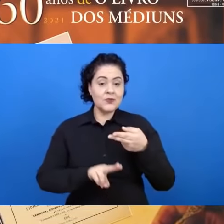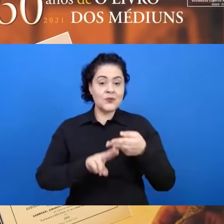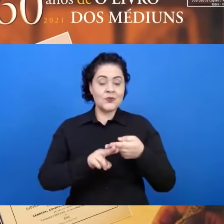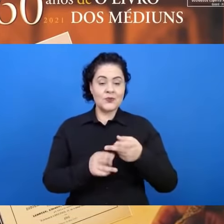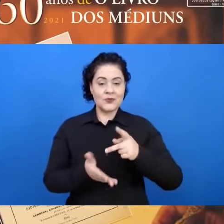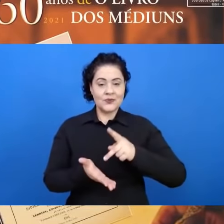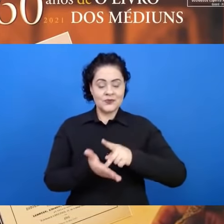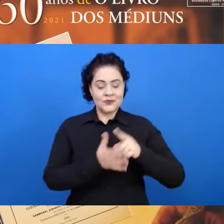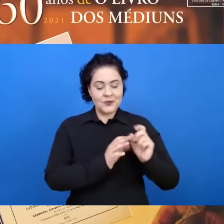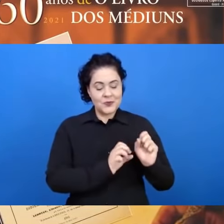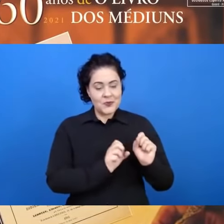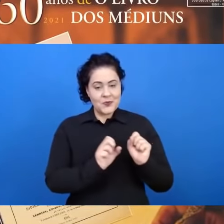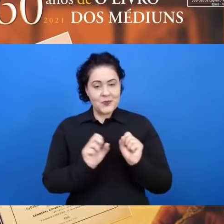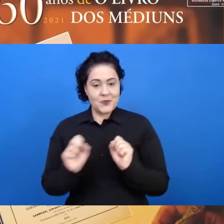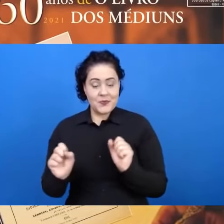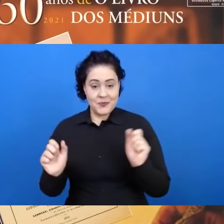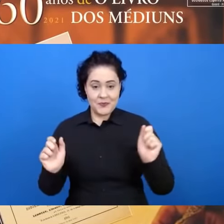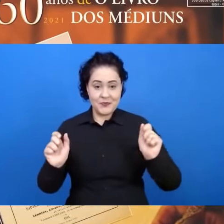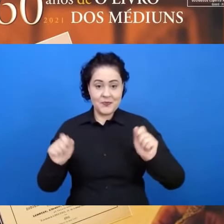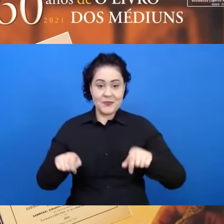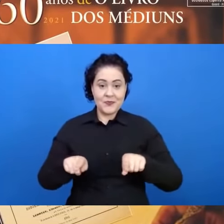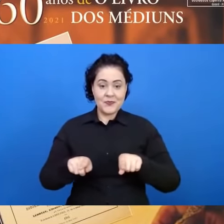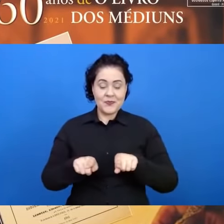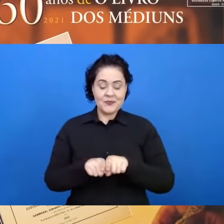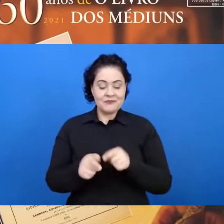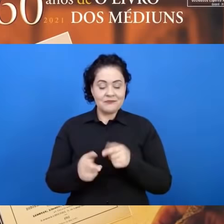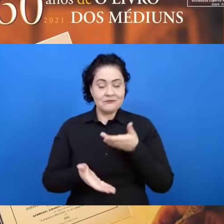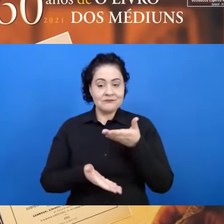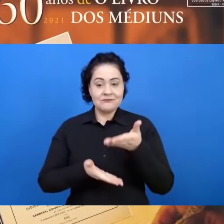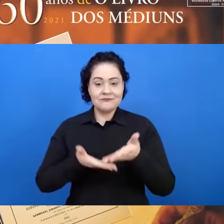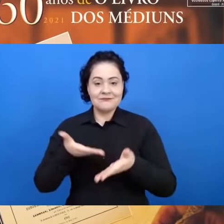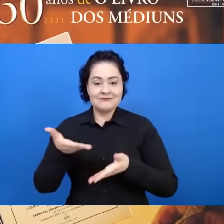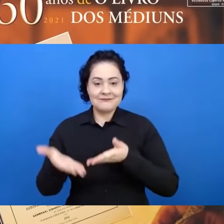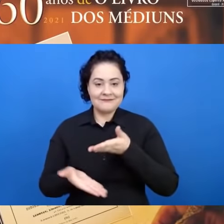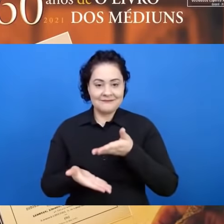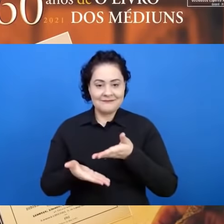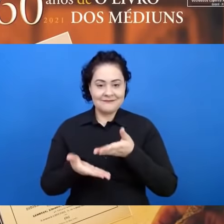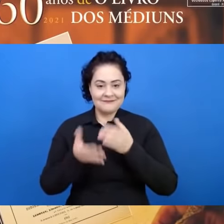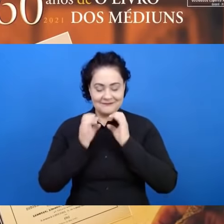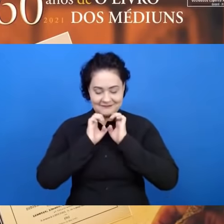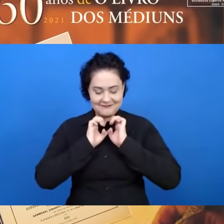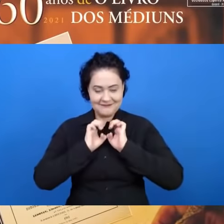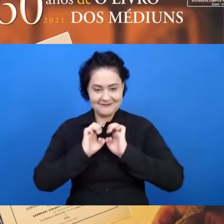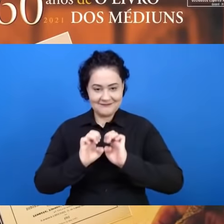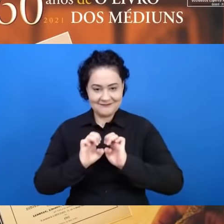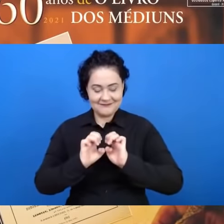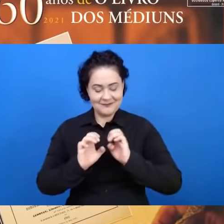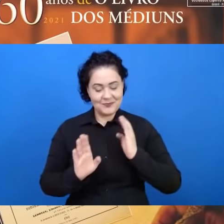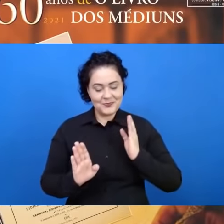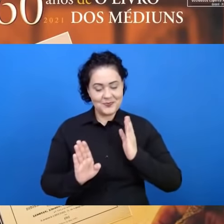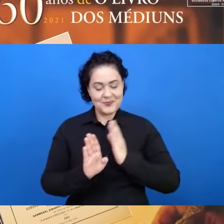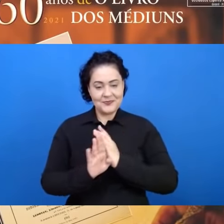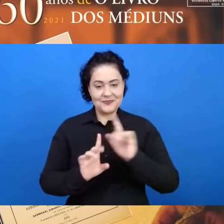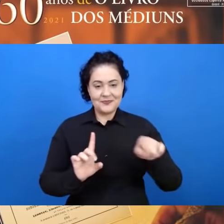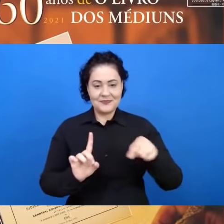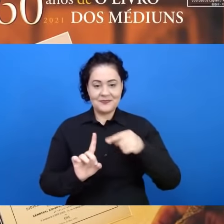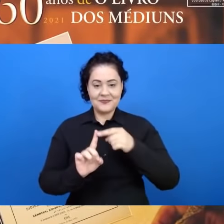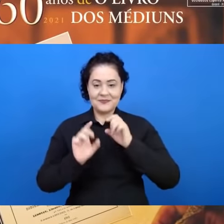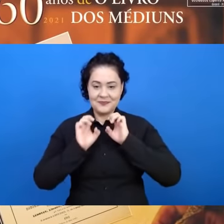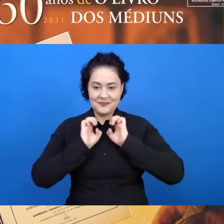dessa potencialidade a serviço do Evangelho, da causa do Evangelho.